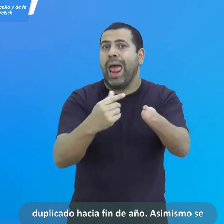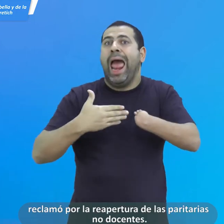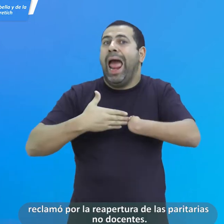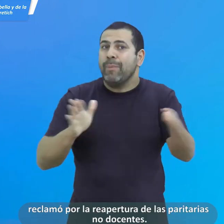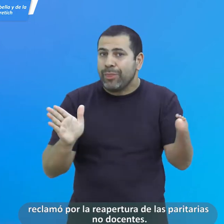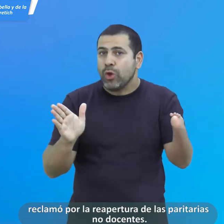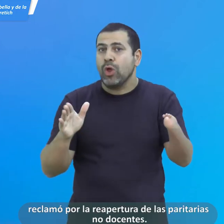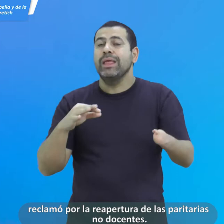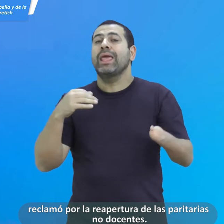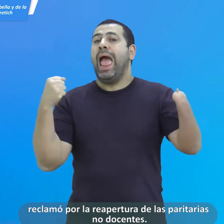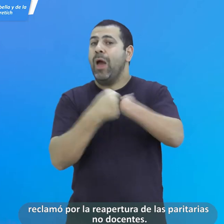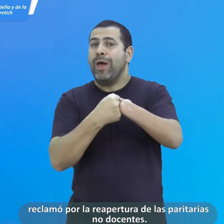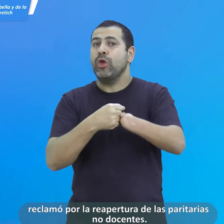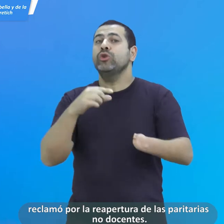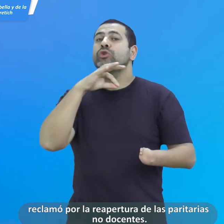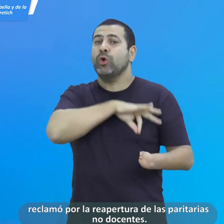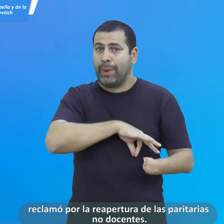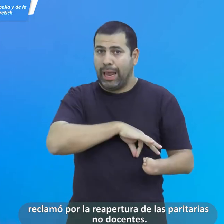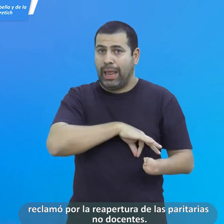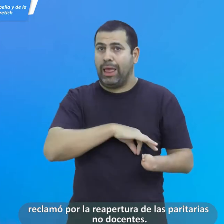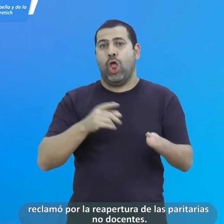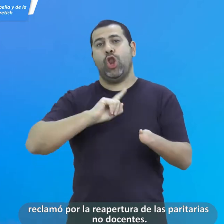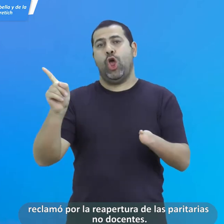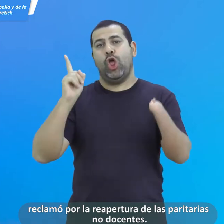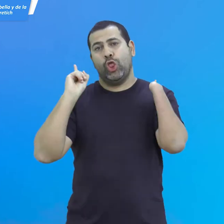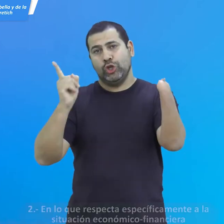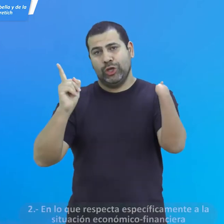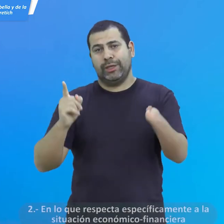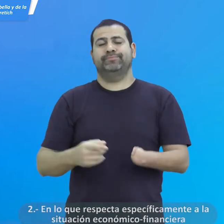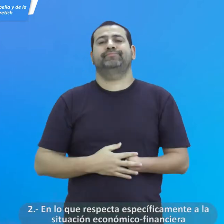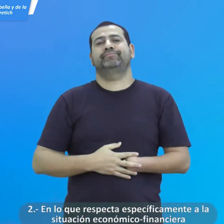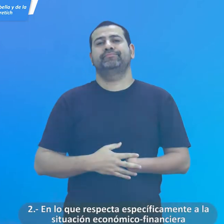Asimismo, se reclamó por la reapertura de las paritarias no docentes.